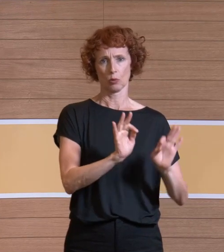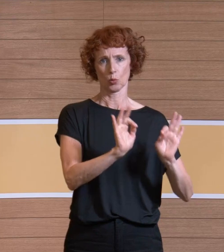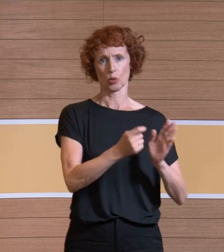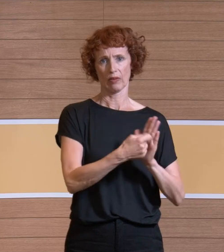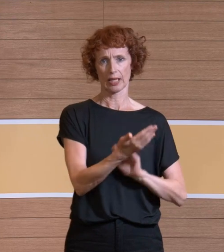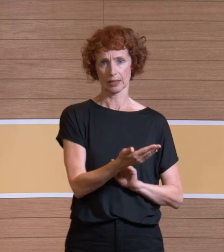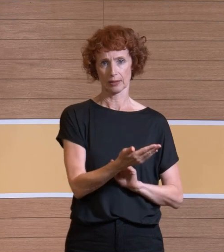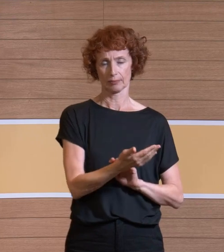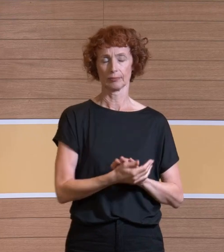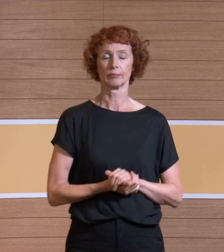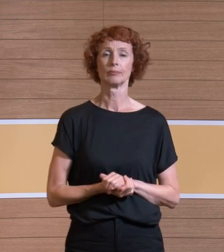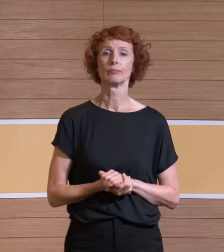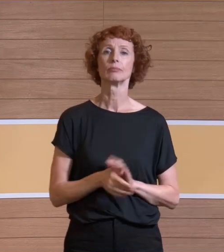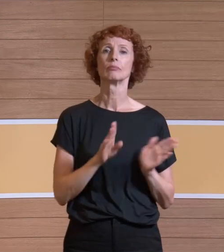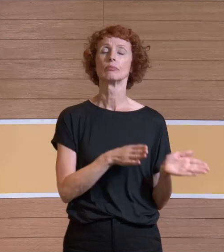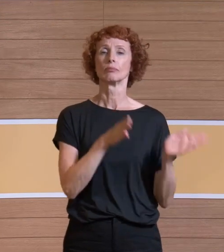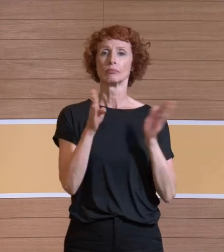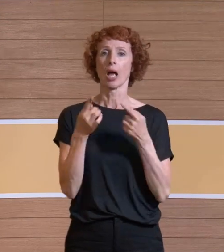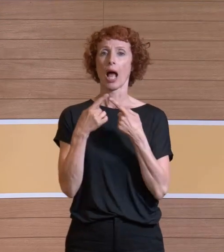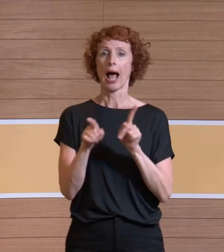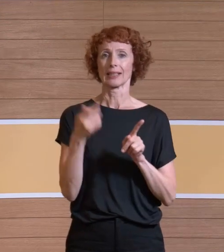Wenn Sie jetzt einmal auf die rechte Seite gucken,